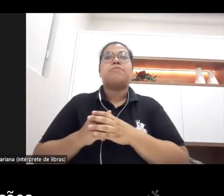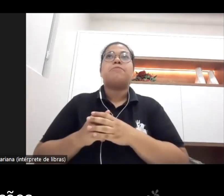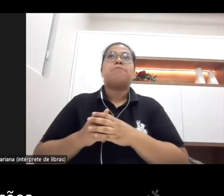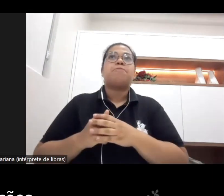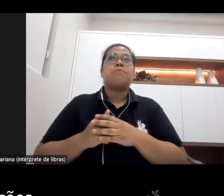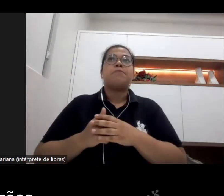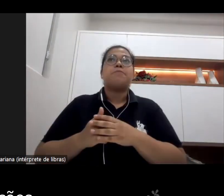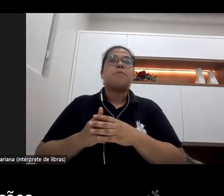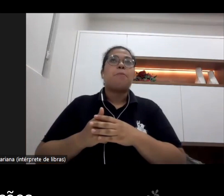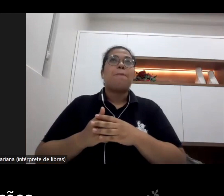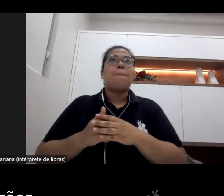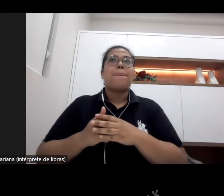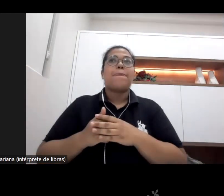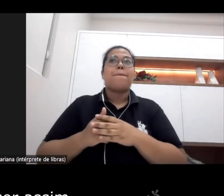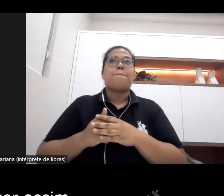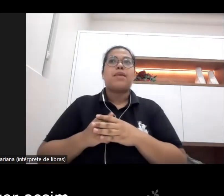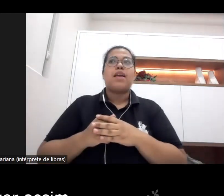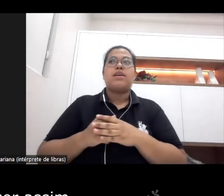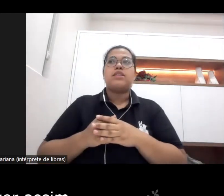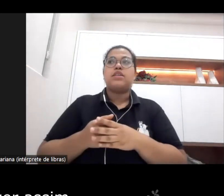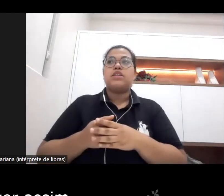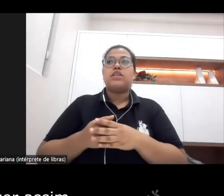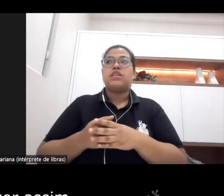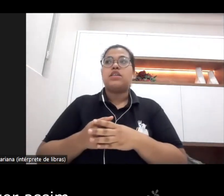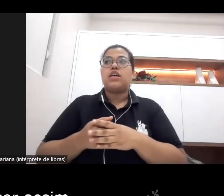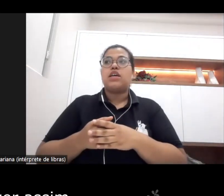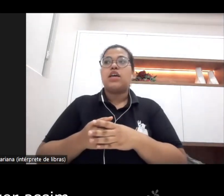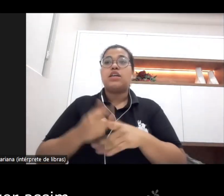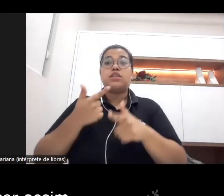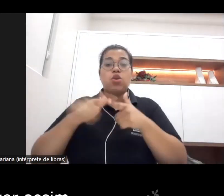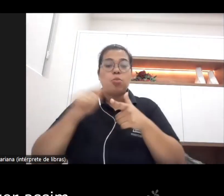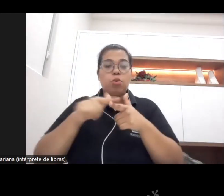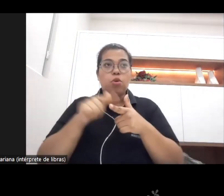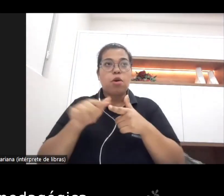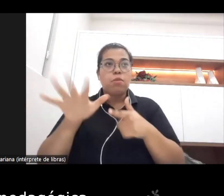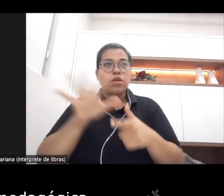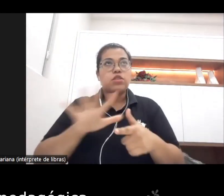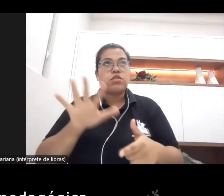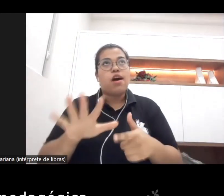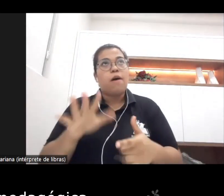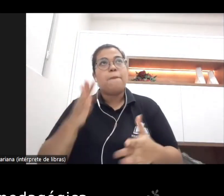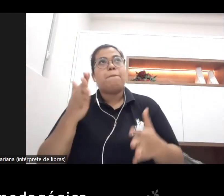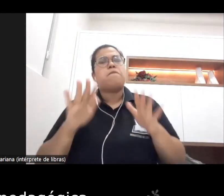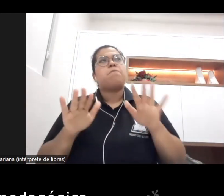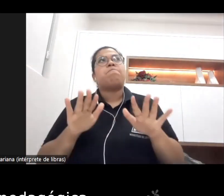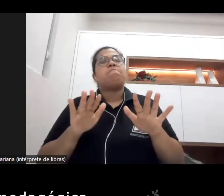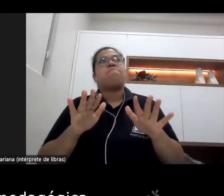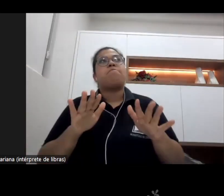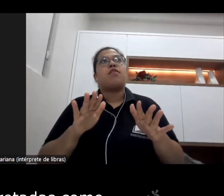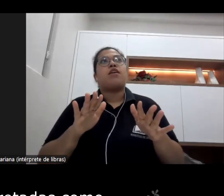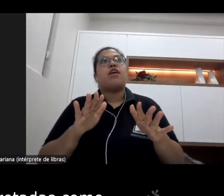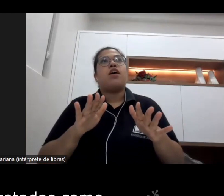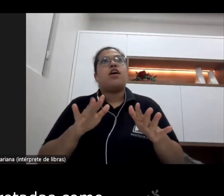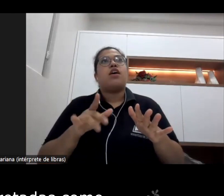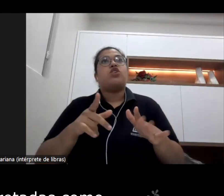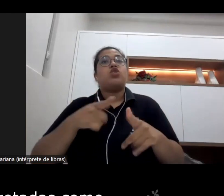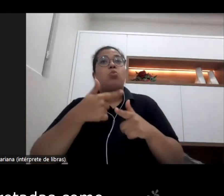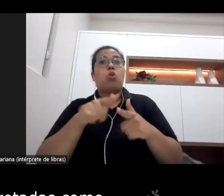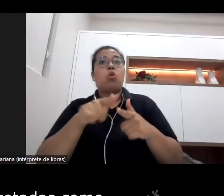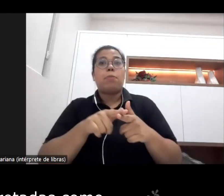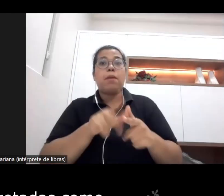situações vamos dizer assim de natureza pedagógica que são